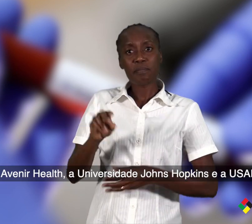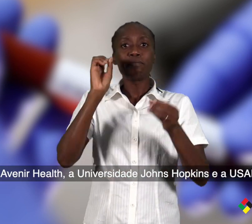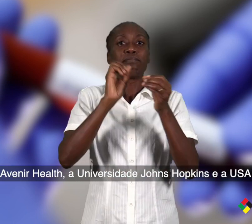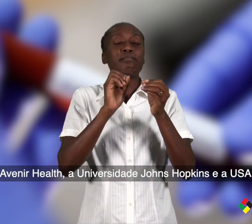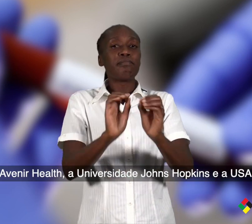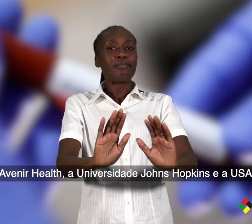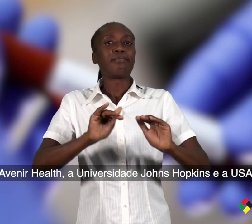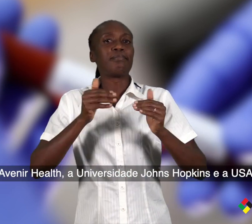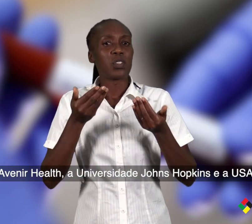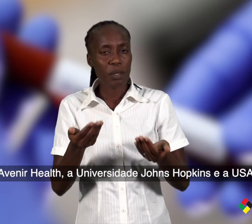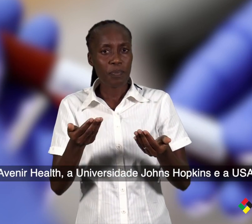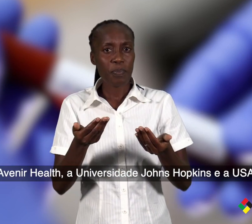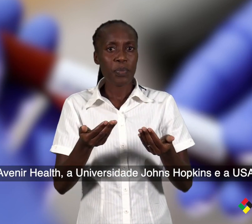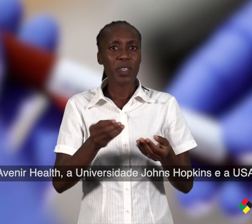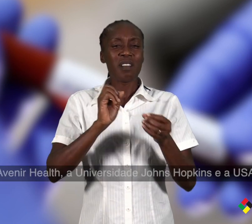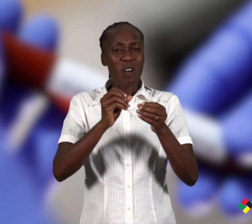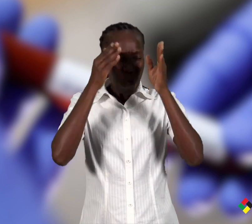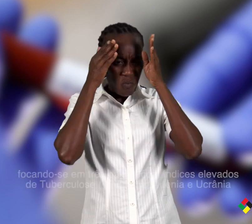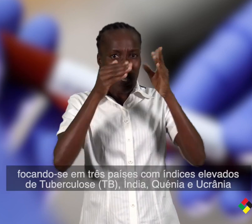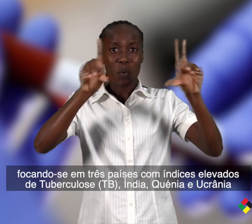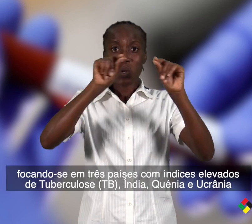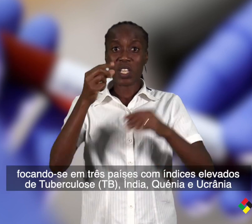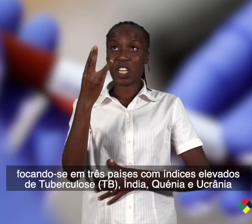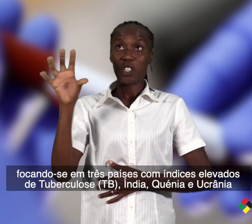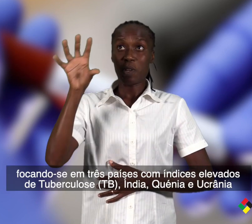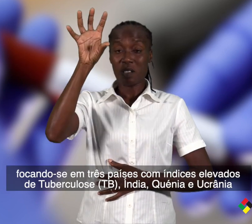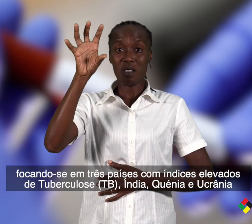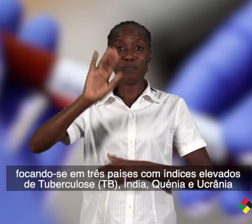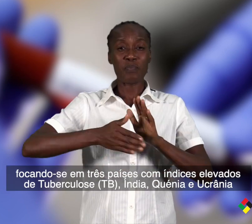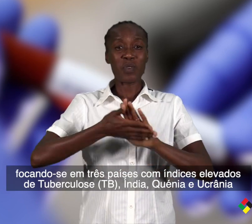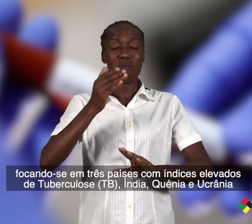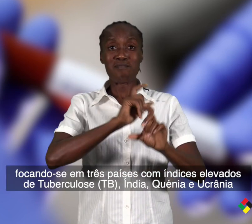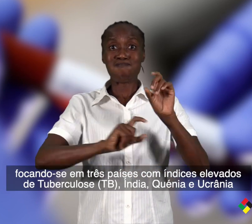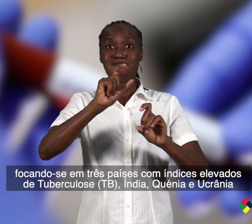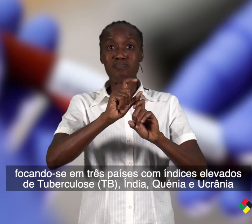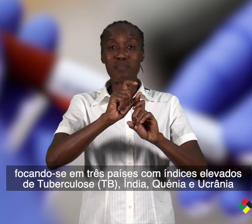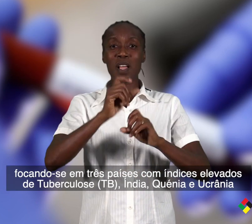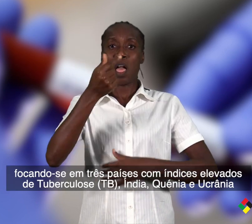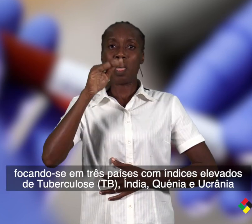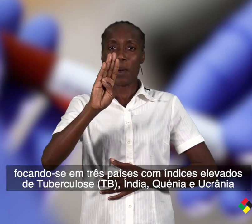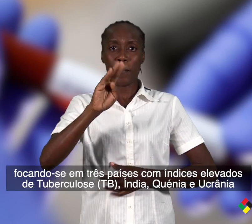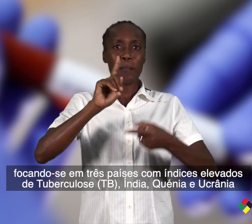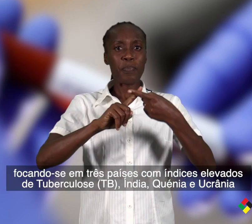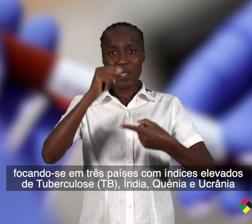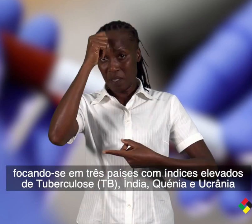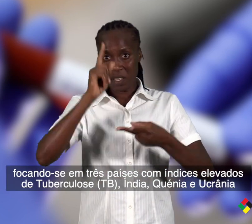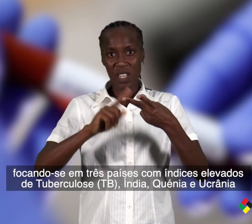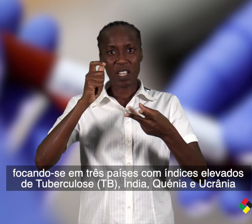Universidade Johns Hopkins e a USAID, focando-se em três países com índices elevados de tuberculose, nomeadamente Índia,